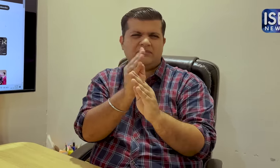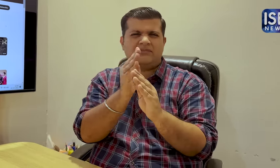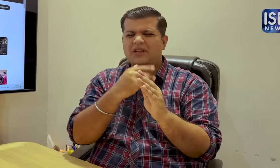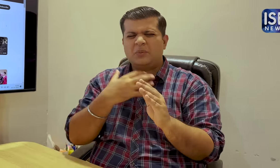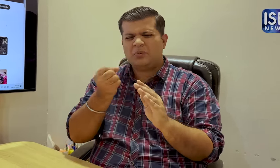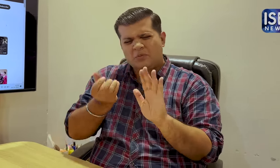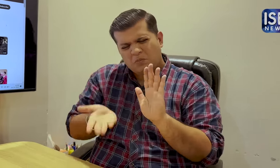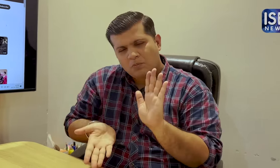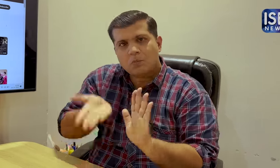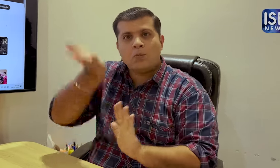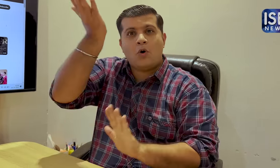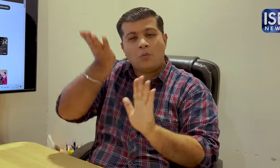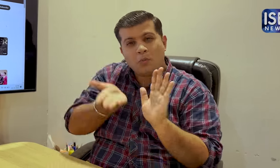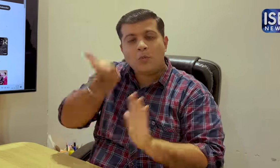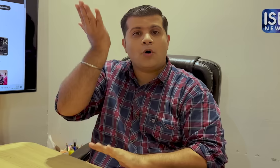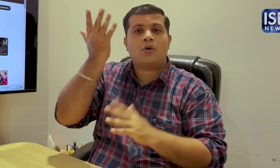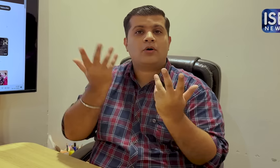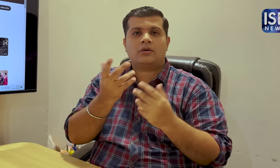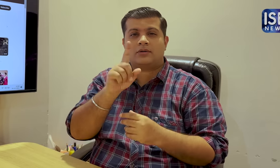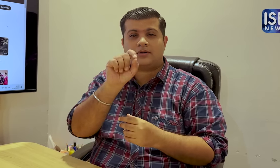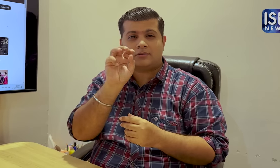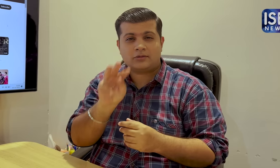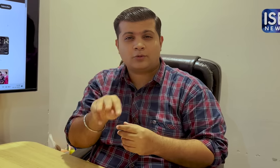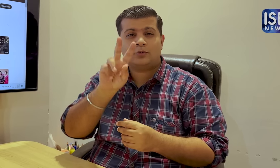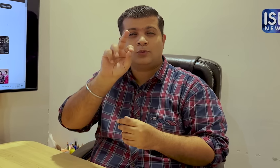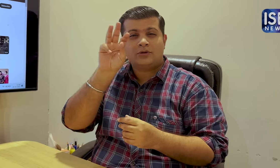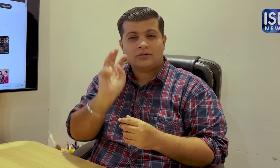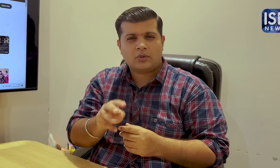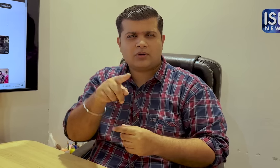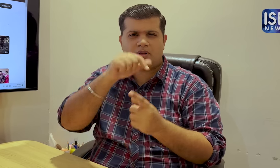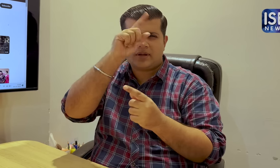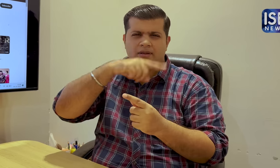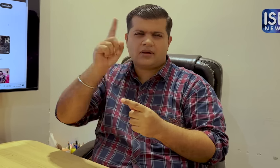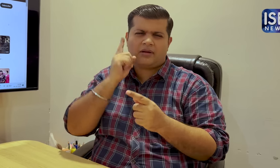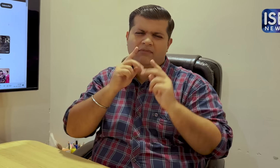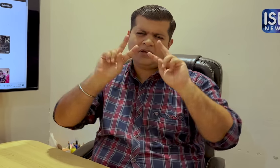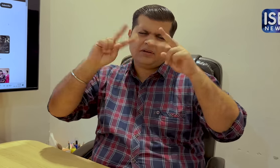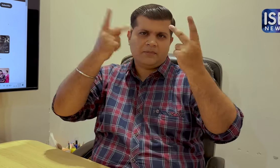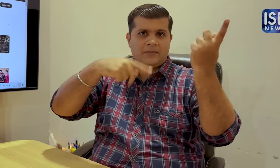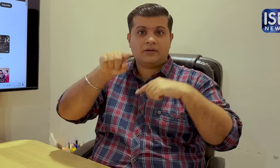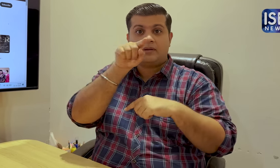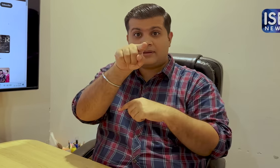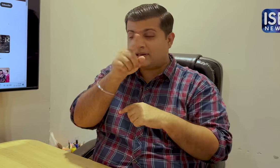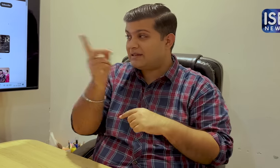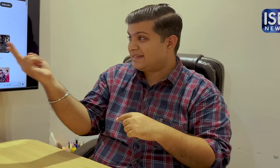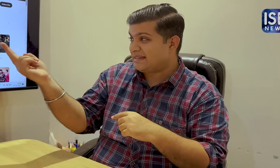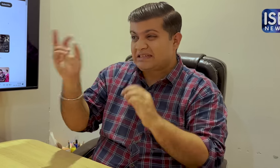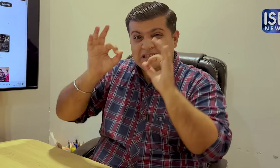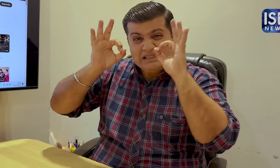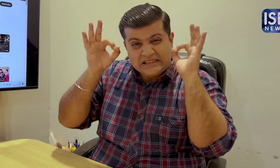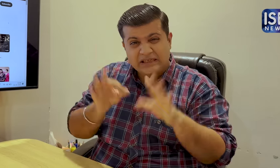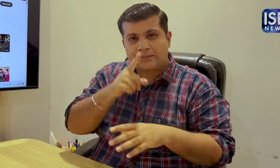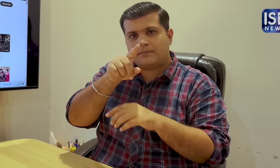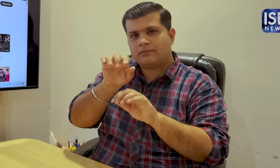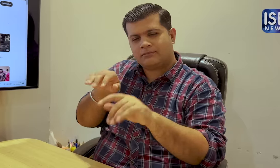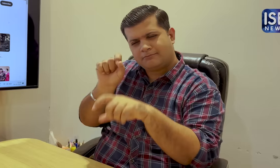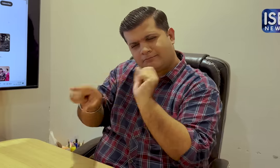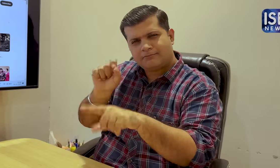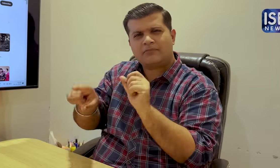मैं चाहता हूँ कि अधिक लोग कमेंट करें मुझे 10,000-20,000 कमेंट्स चाहिए क्योंकि भारत में तो बहुत सारे डेफ है इन दो वीडियो के नीचे अपनी